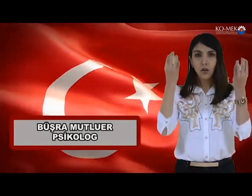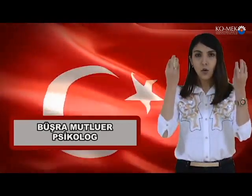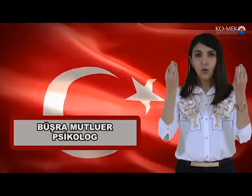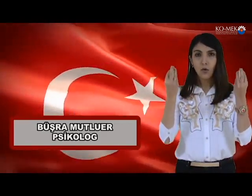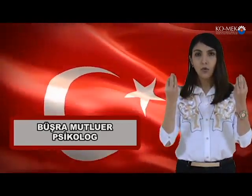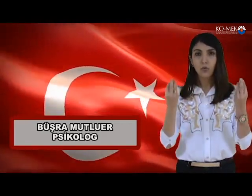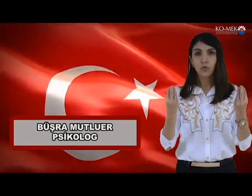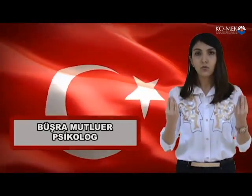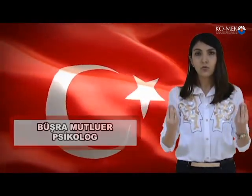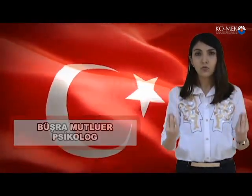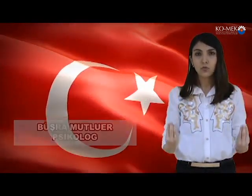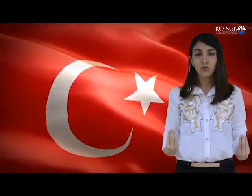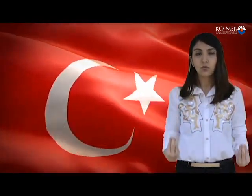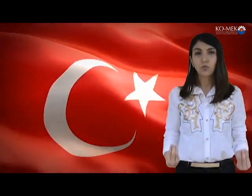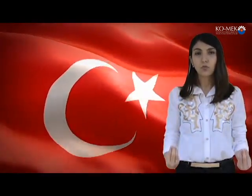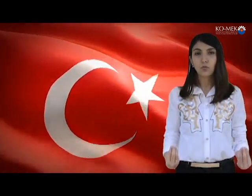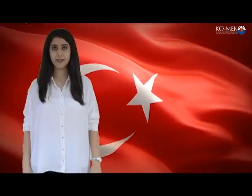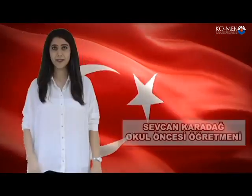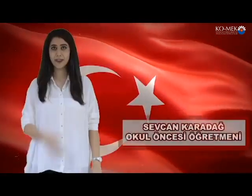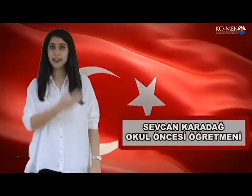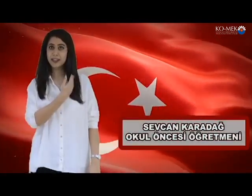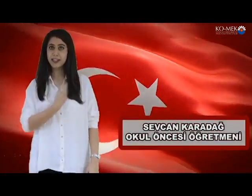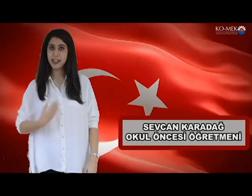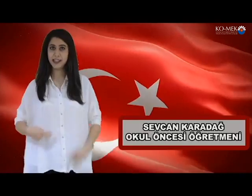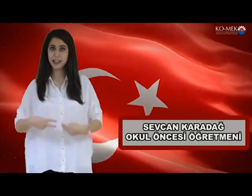olsun. Şamlı